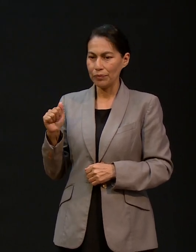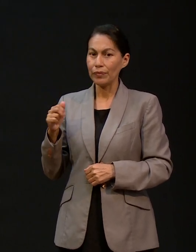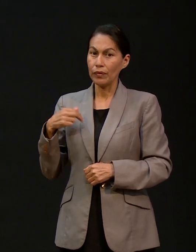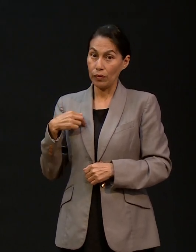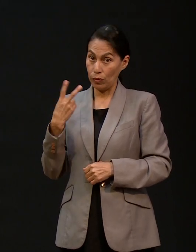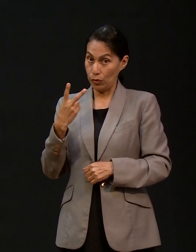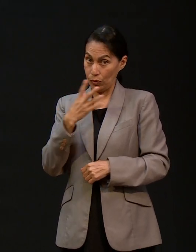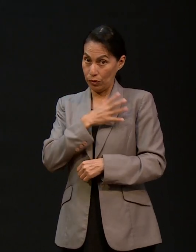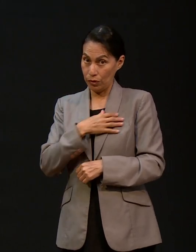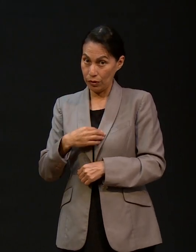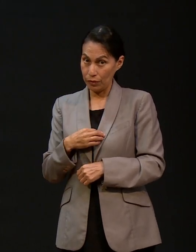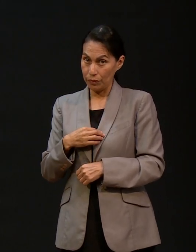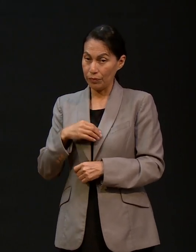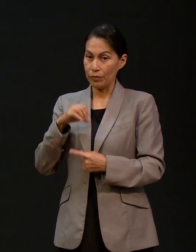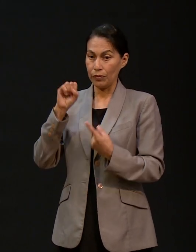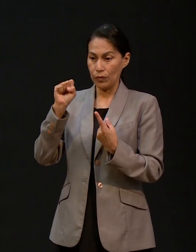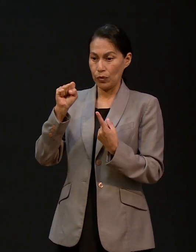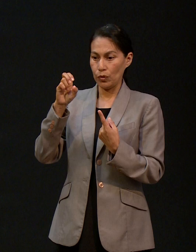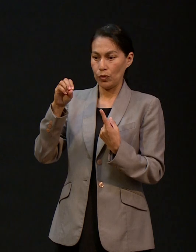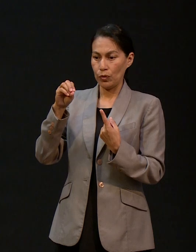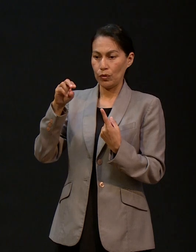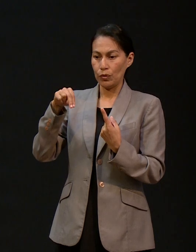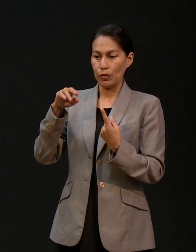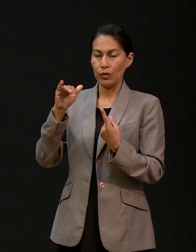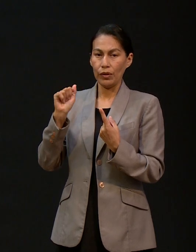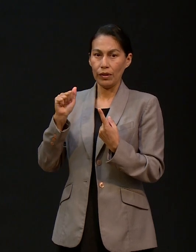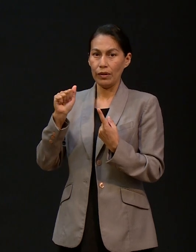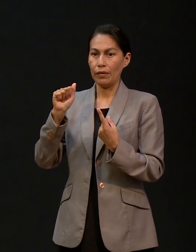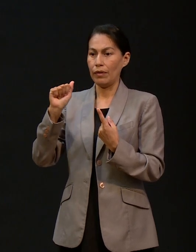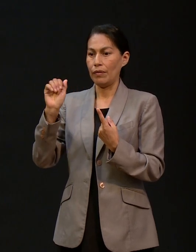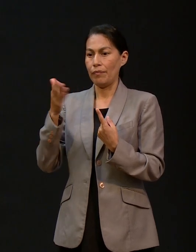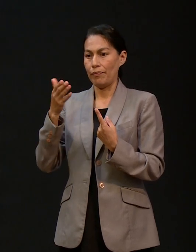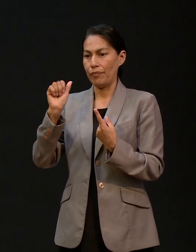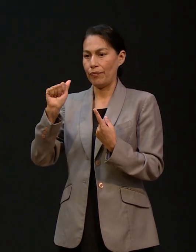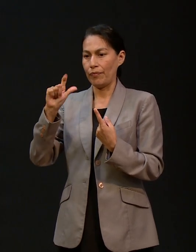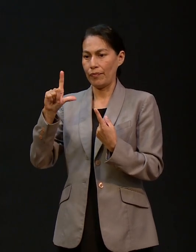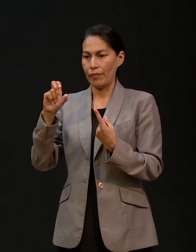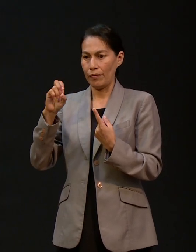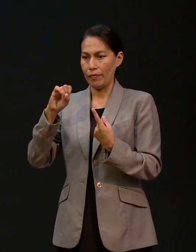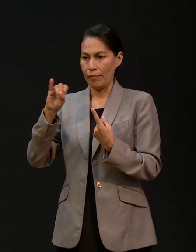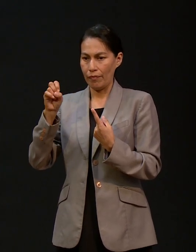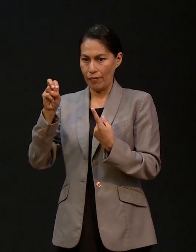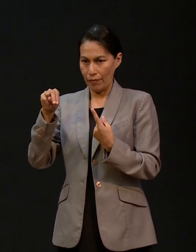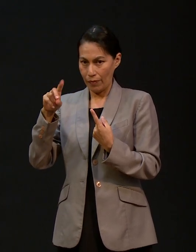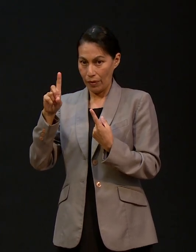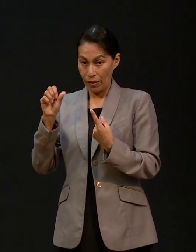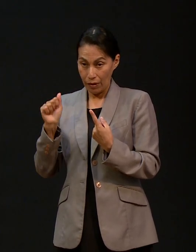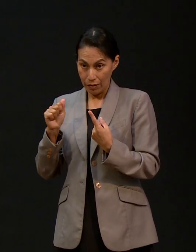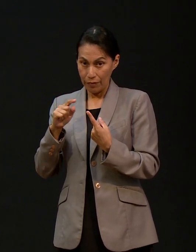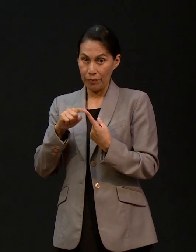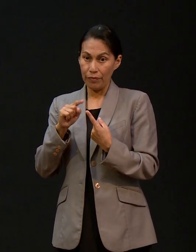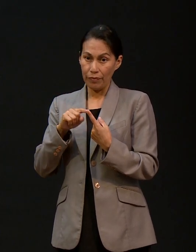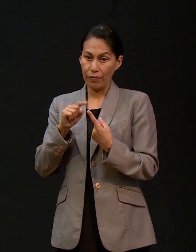Sonia Alejandra y Adriana Lisset. Sonia Alejandra, ella